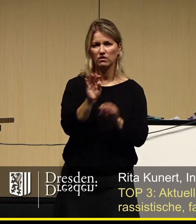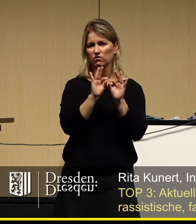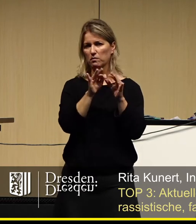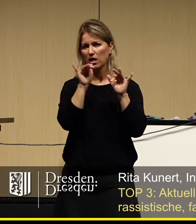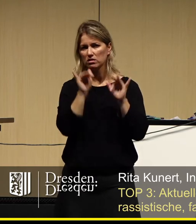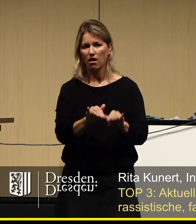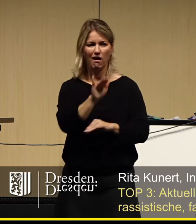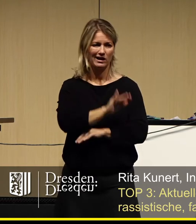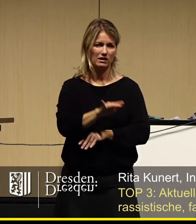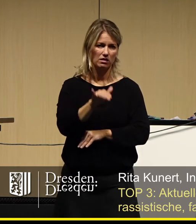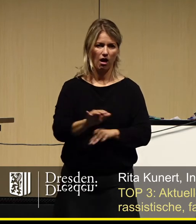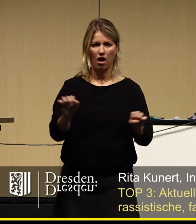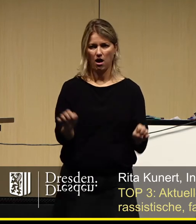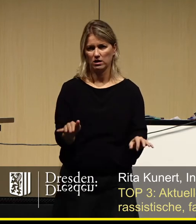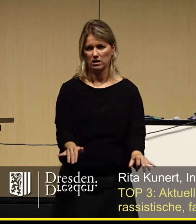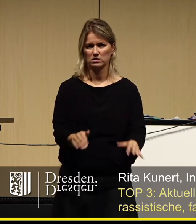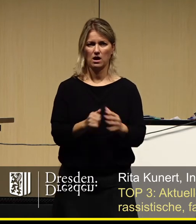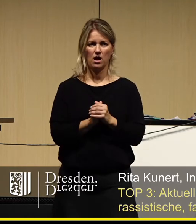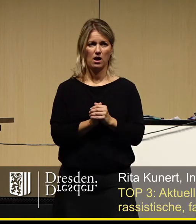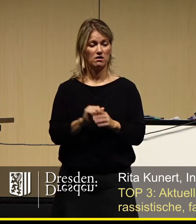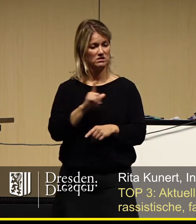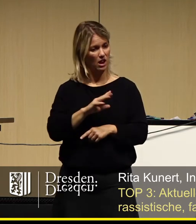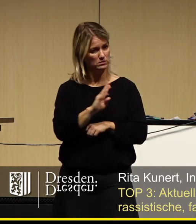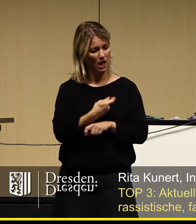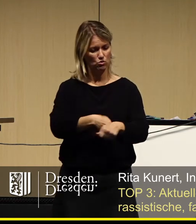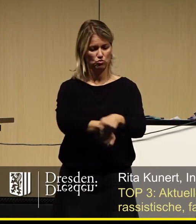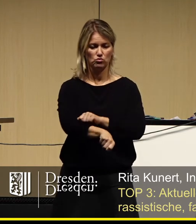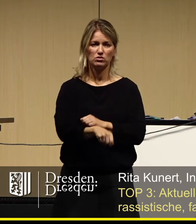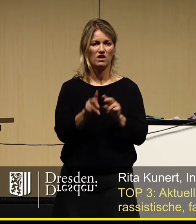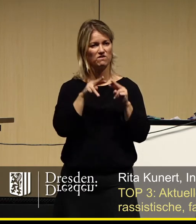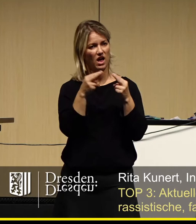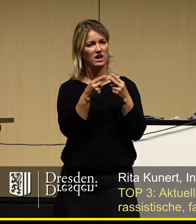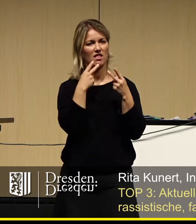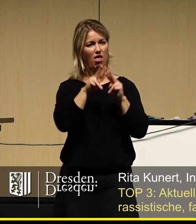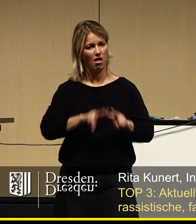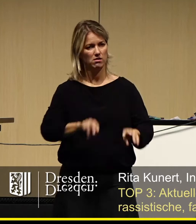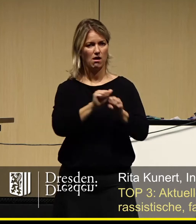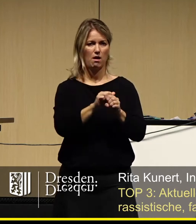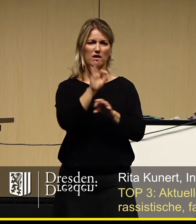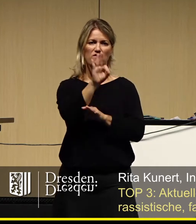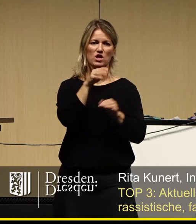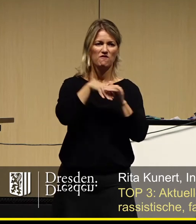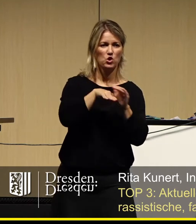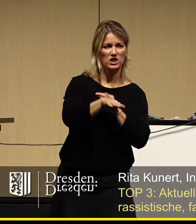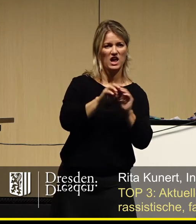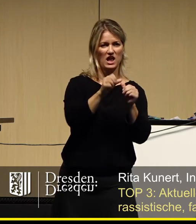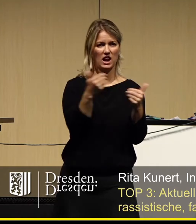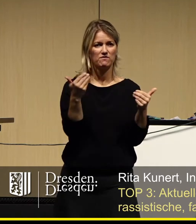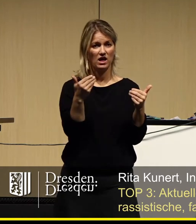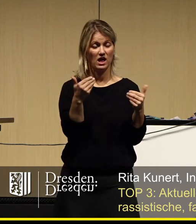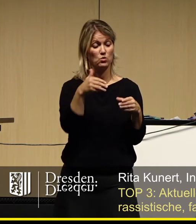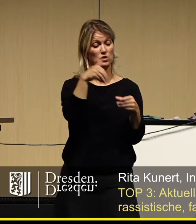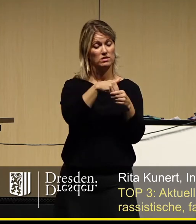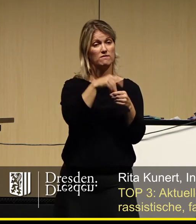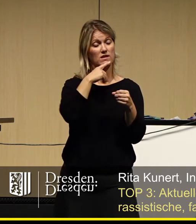und Enkel. Wir engagieren uns in ehrenamtlichen Vereinen, in der Flüchtlingshilfe, wo sich übrigens viele von